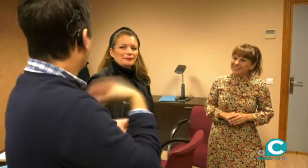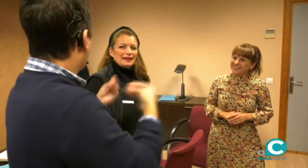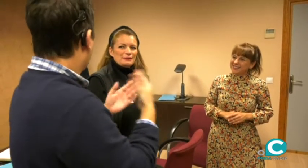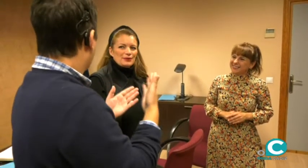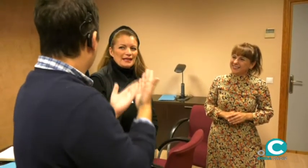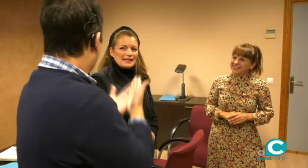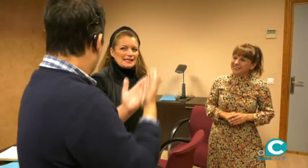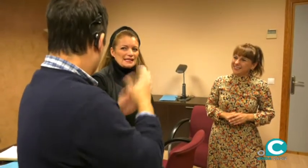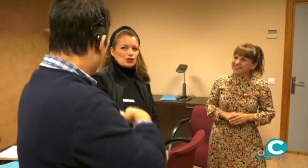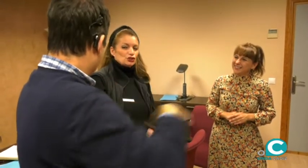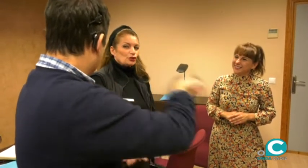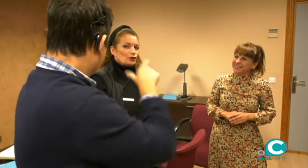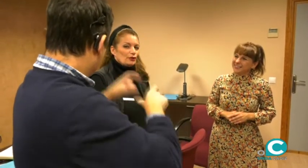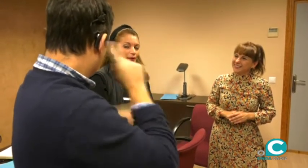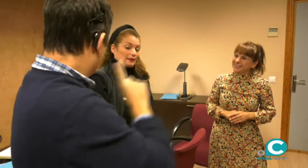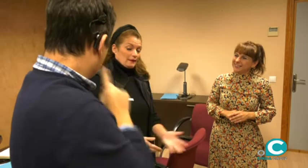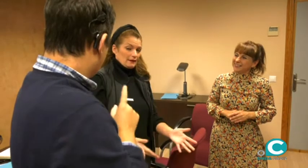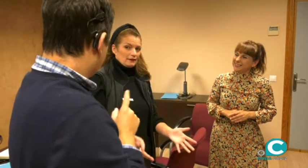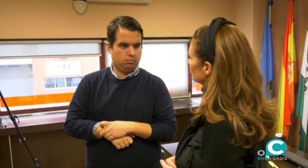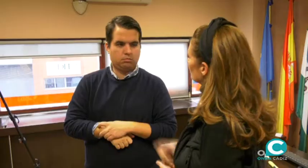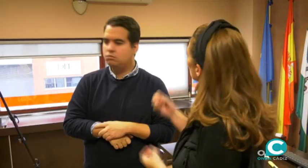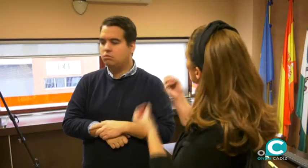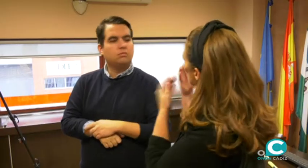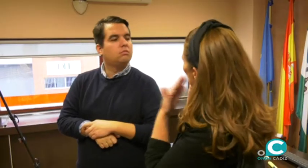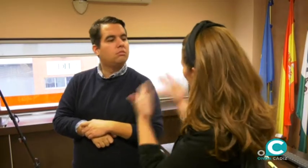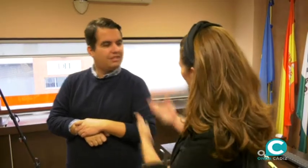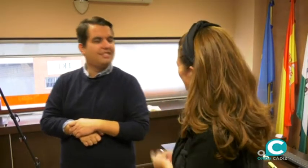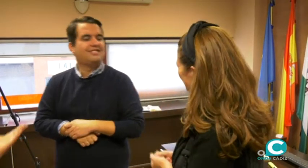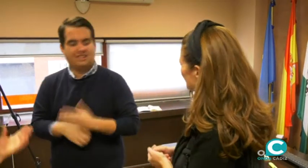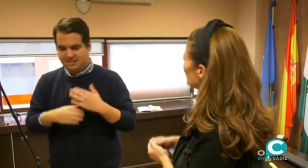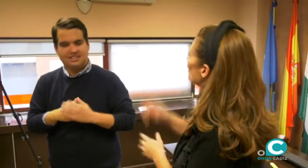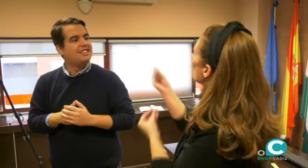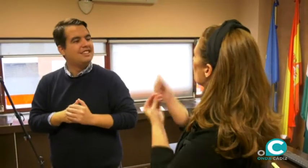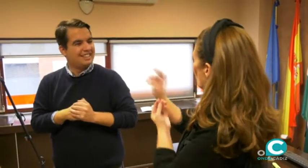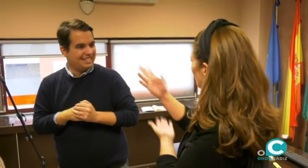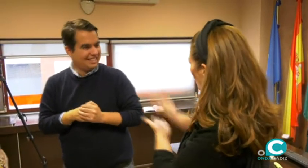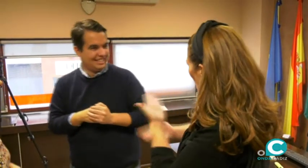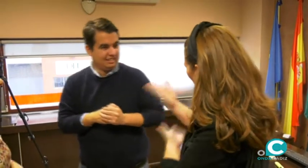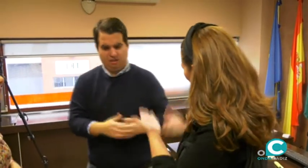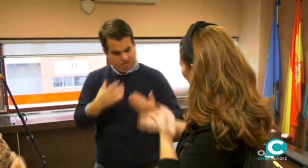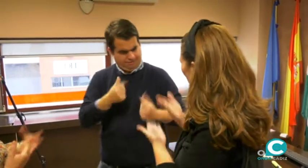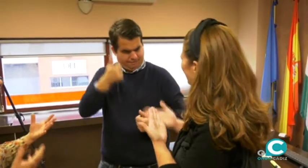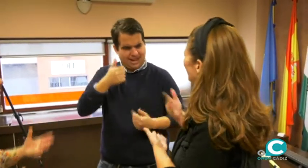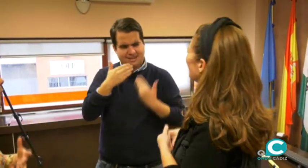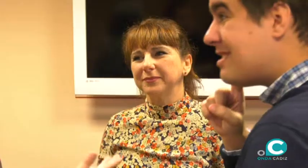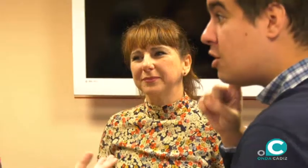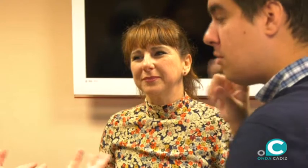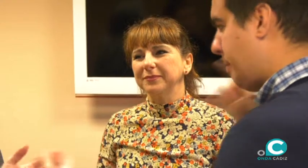Vale, pues nosotros... Muchísimas gracias, sobre todo por vuestra colaboración. Y esperemos que pocos son los mayores